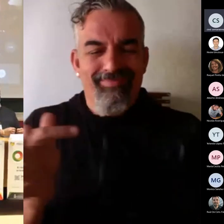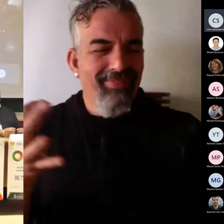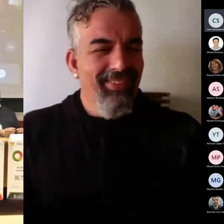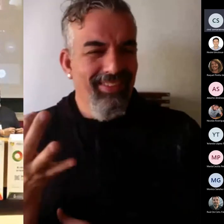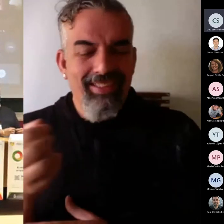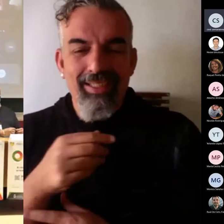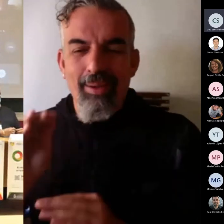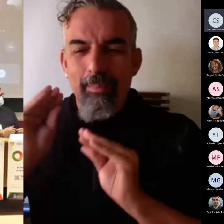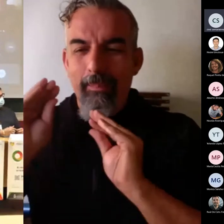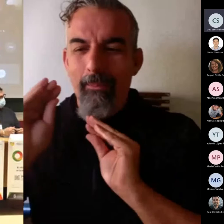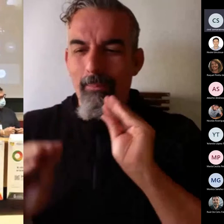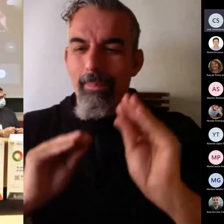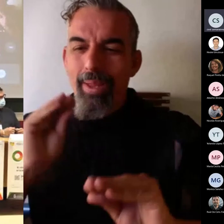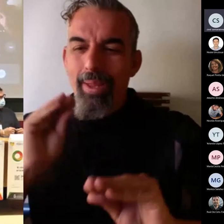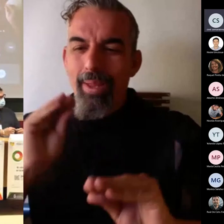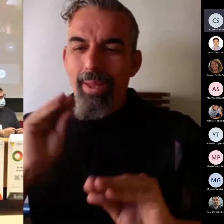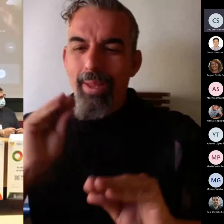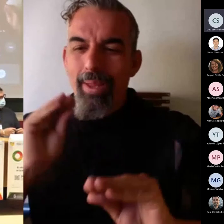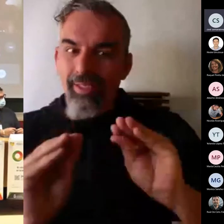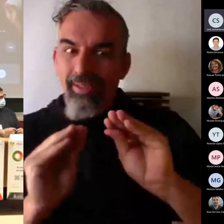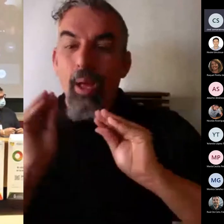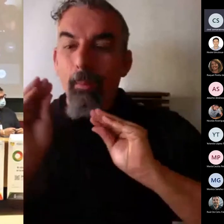preguntas que les vamos a formular.